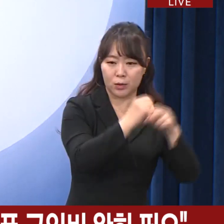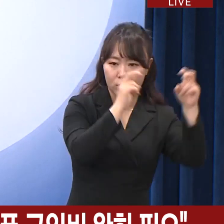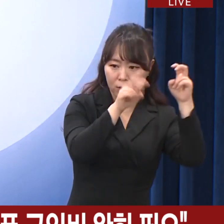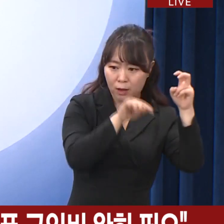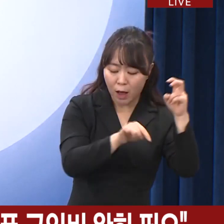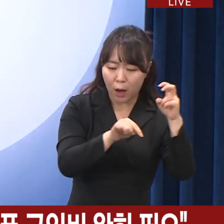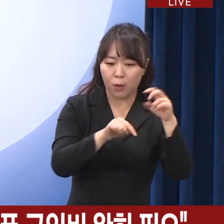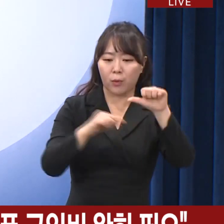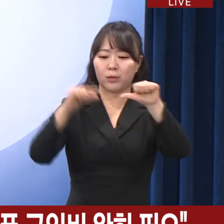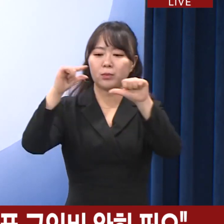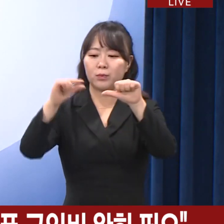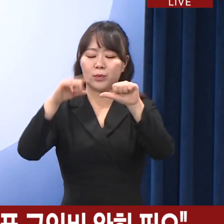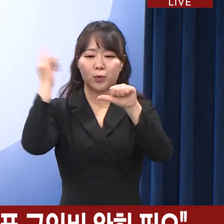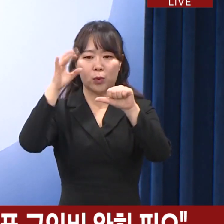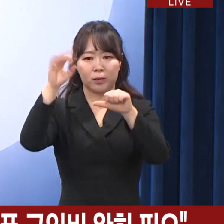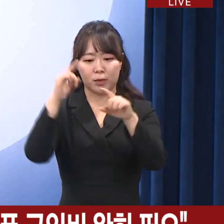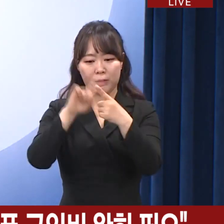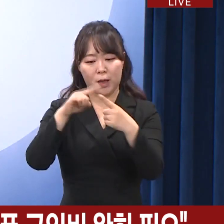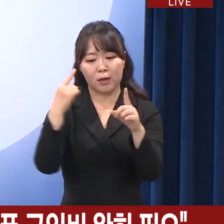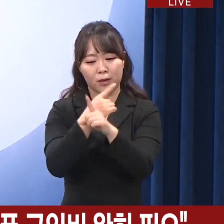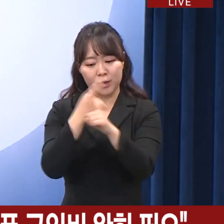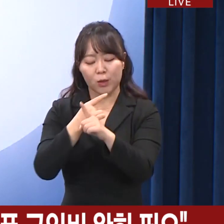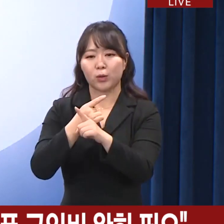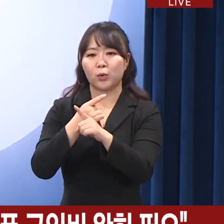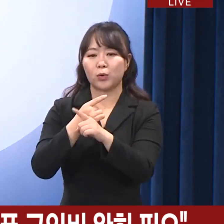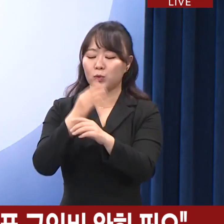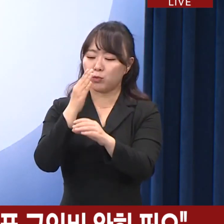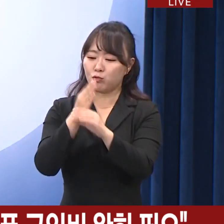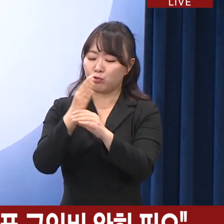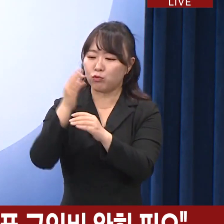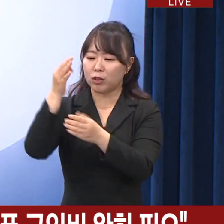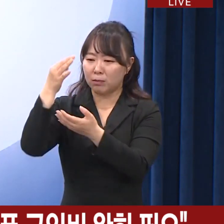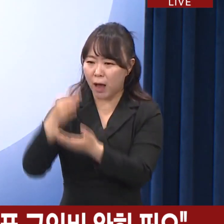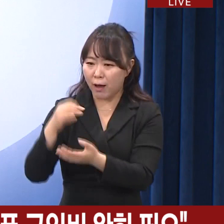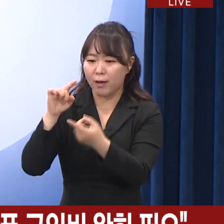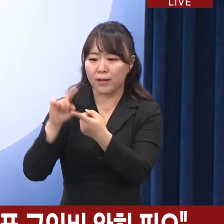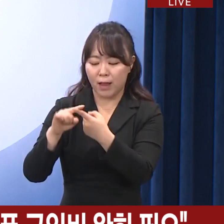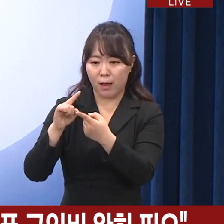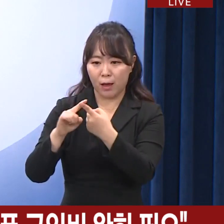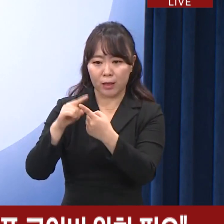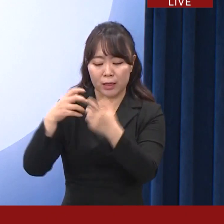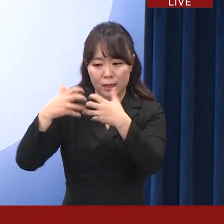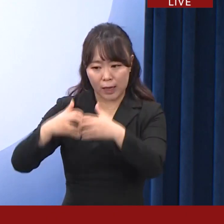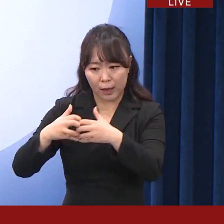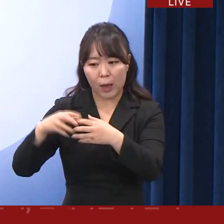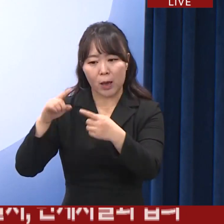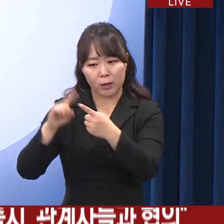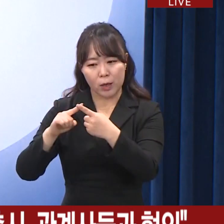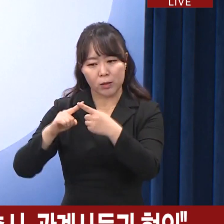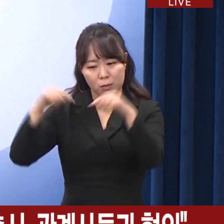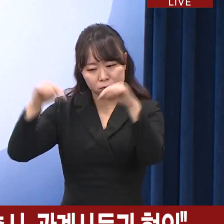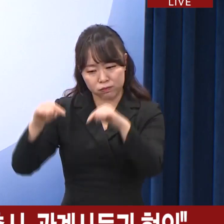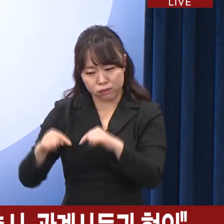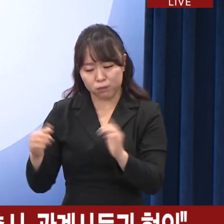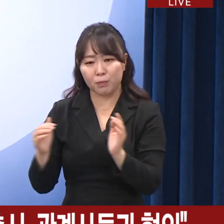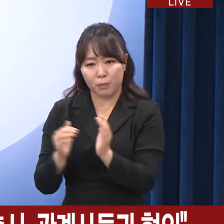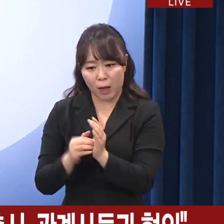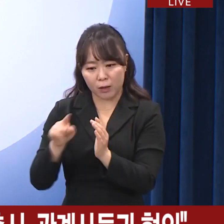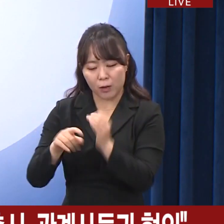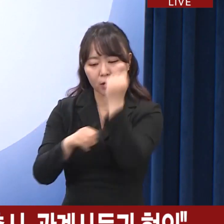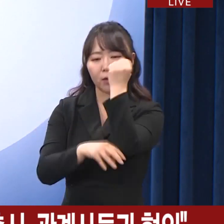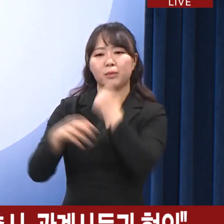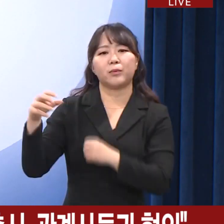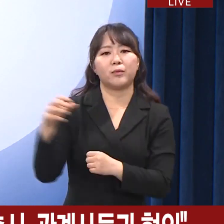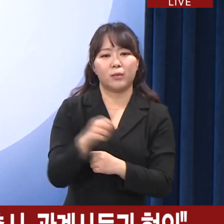5G 요금제 개선, 중저가 단말기 출시 확대 등을 적극 해비해 왔으며 이를